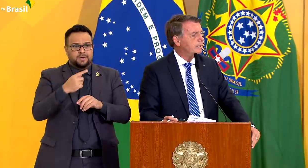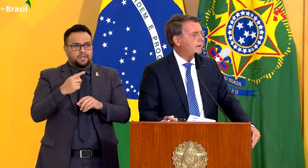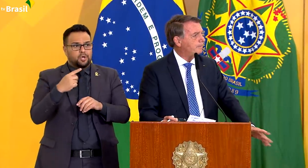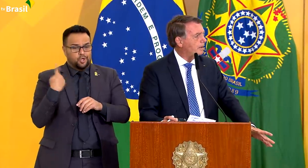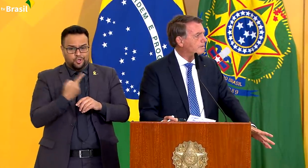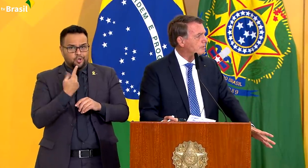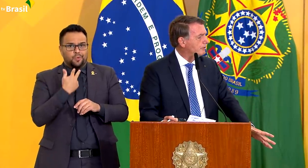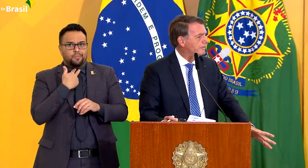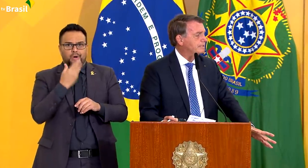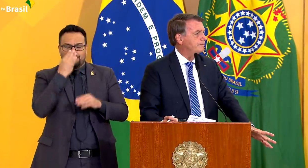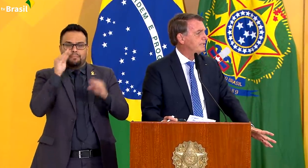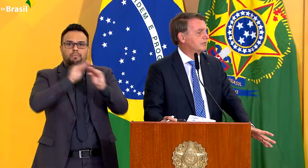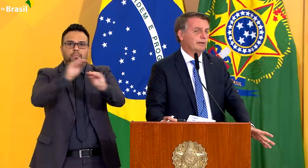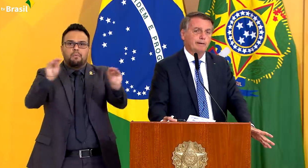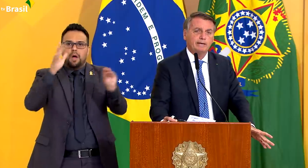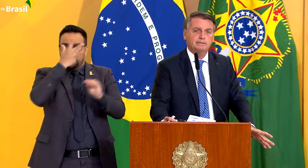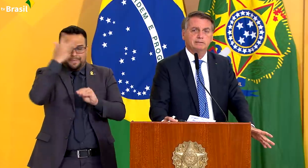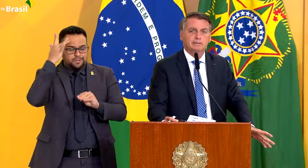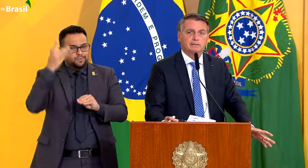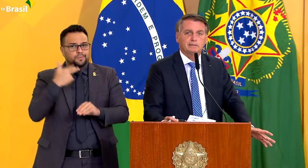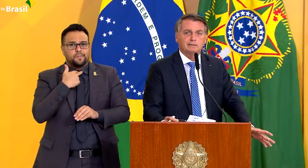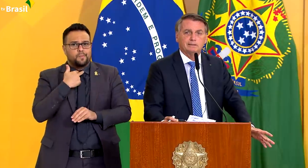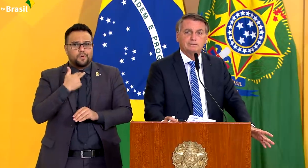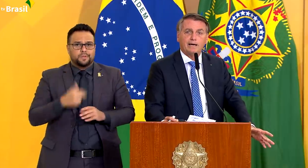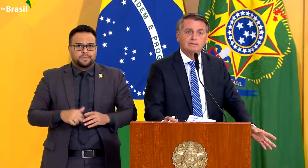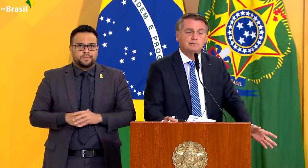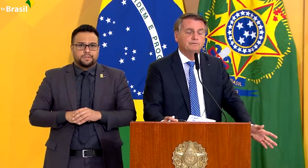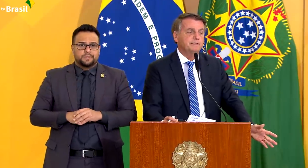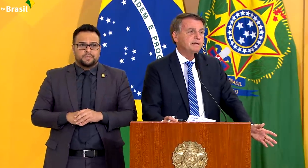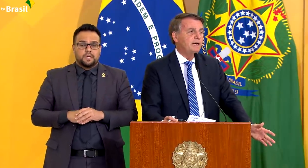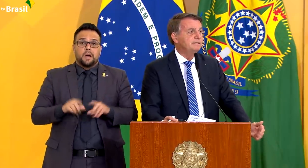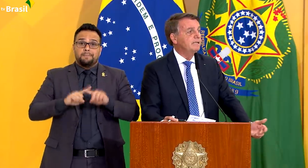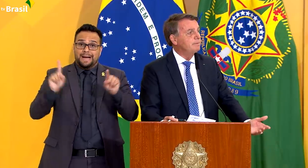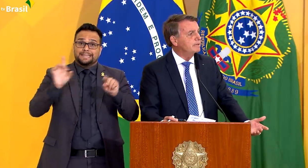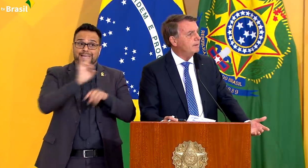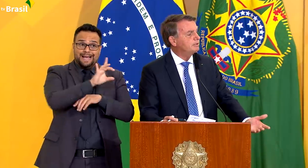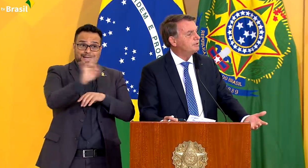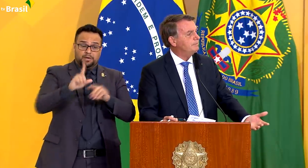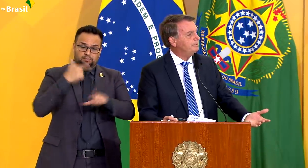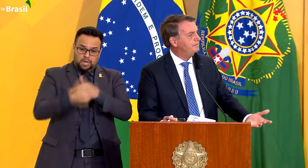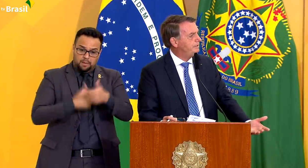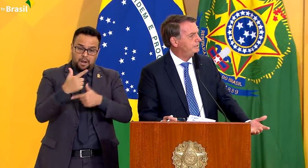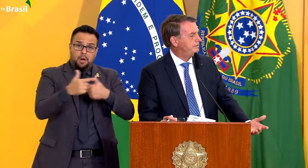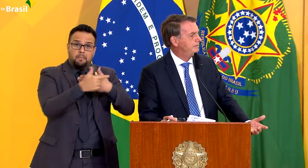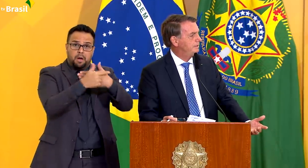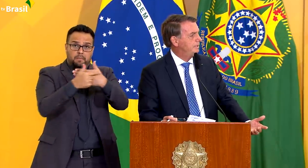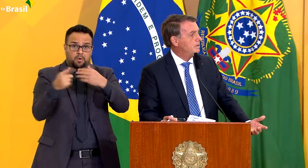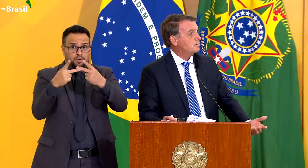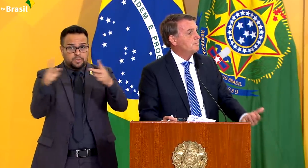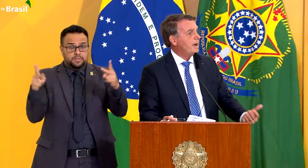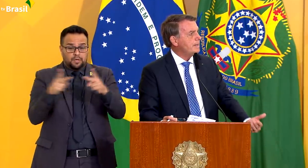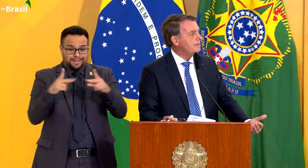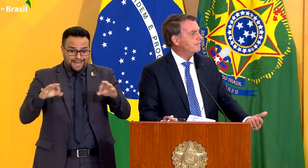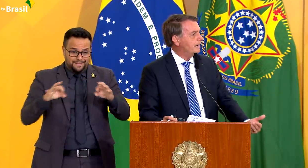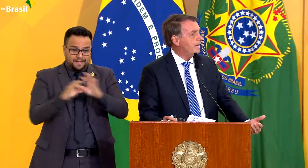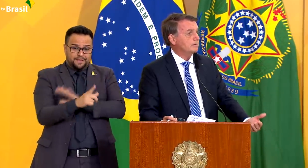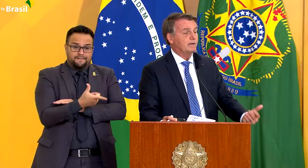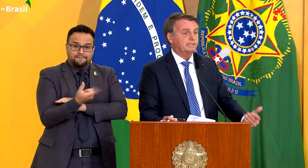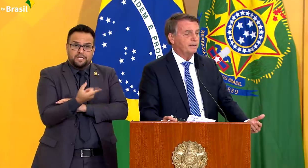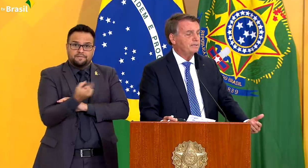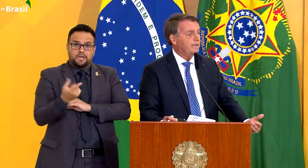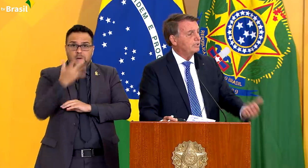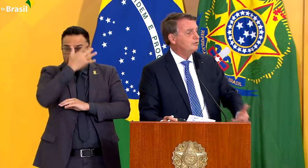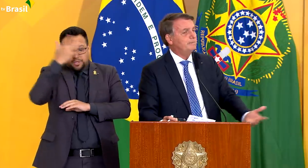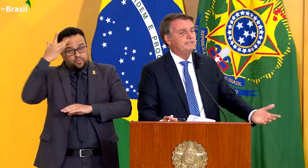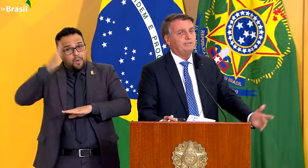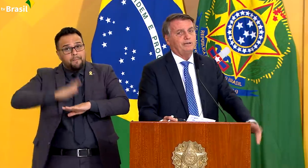mas a prova é o governo está fazendo a sua parte, dados oficiais, terminamos 2020 com mais empregados